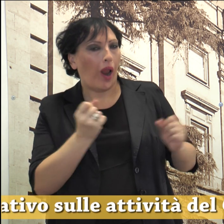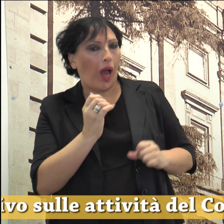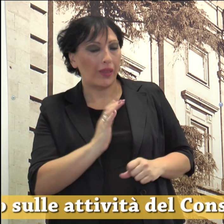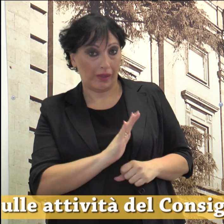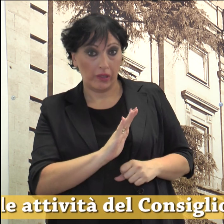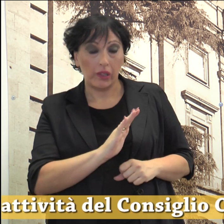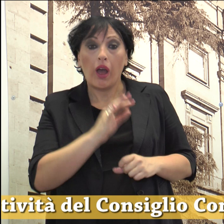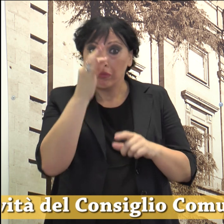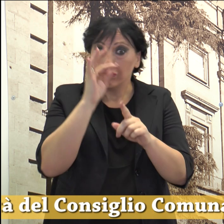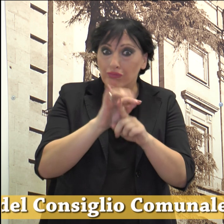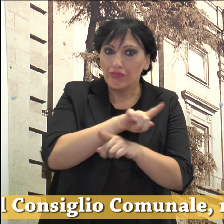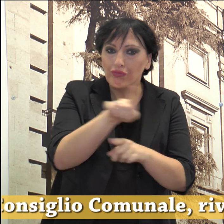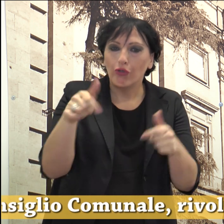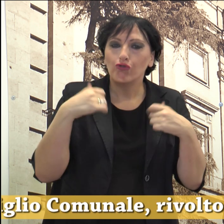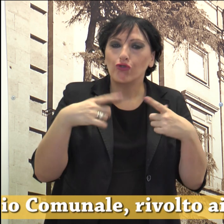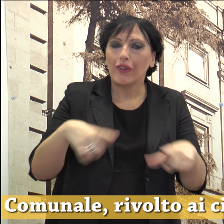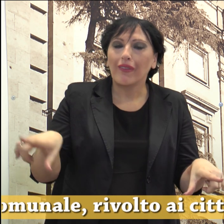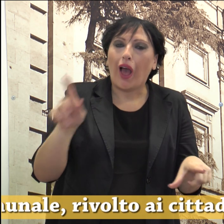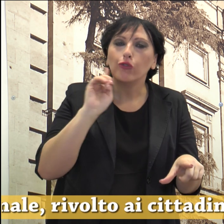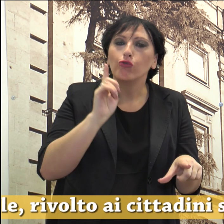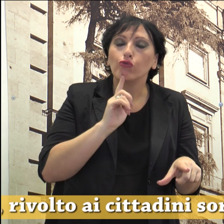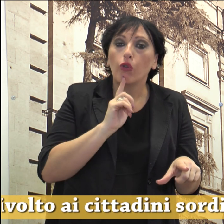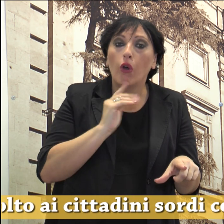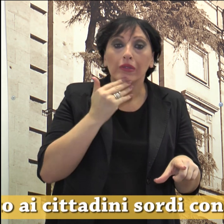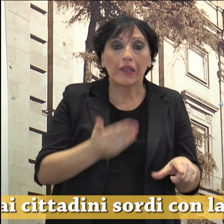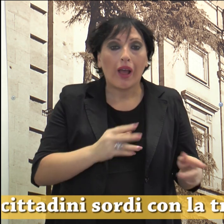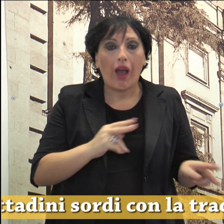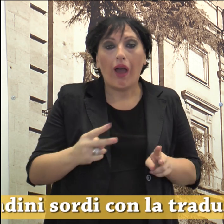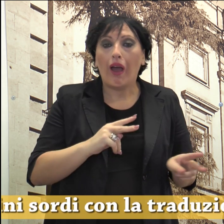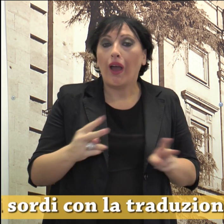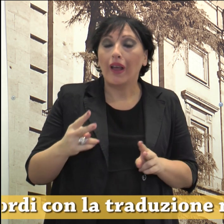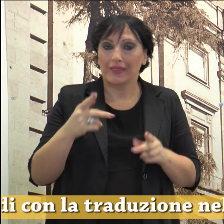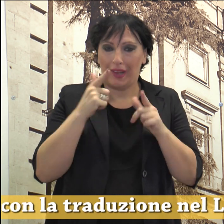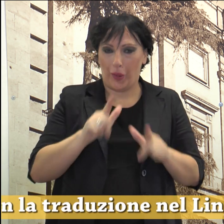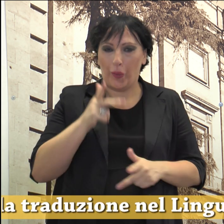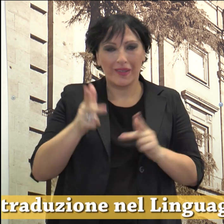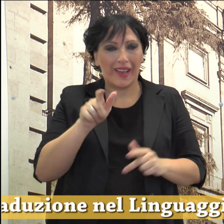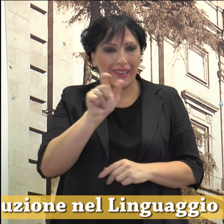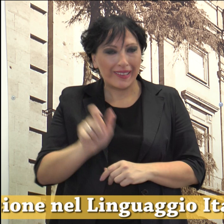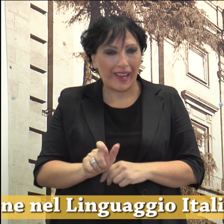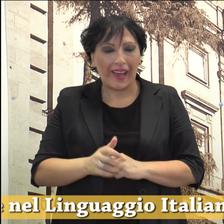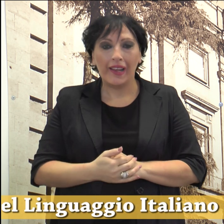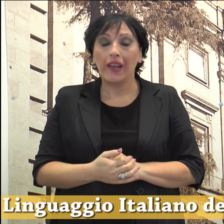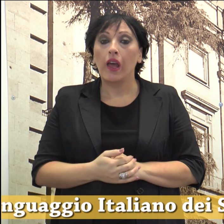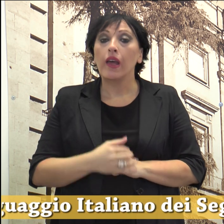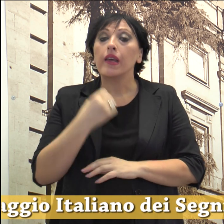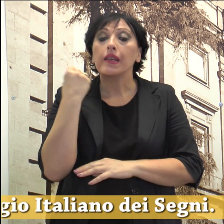cittadini sordi con la traduzione nella lingua dei segni italiana. I servizi sono realizzati